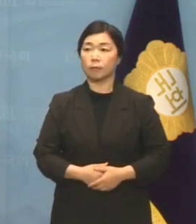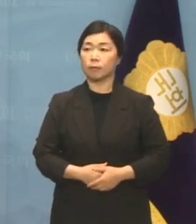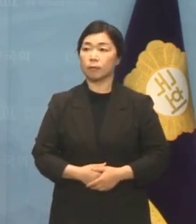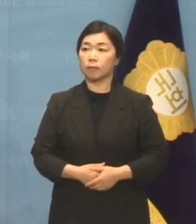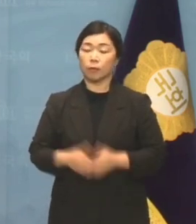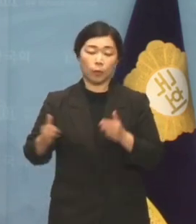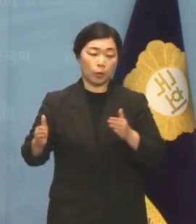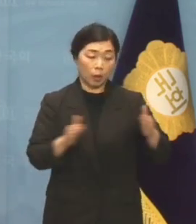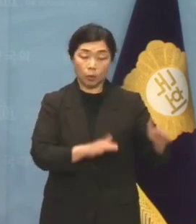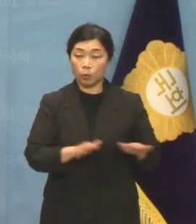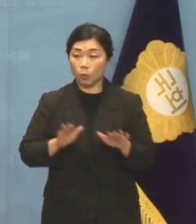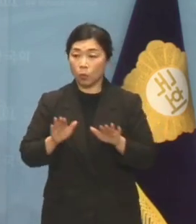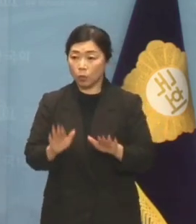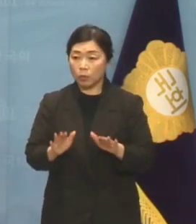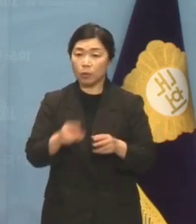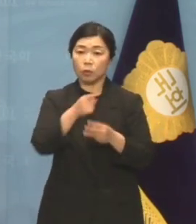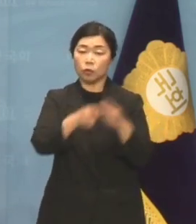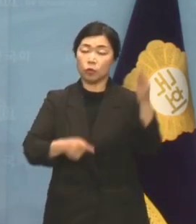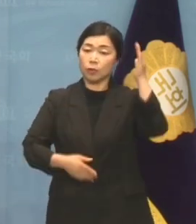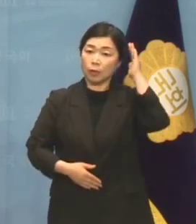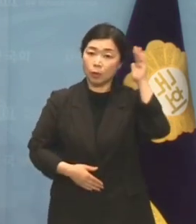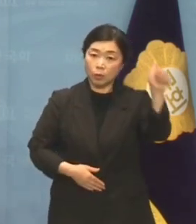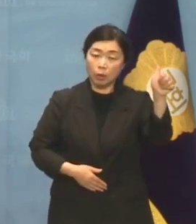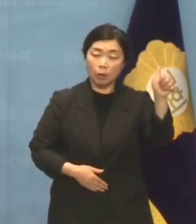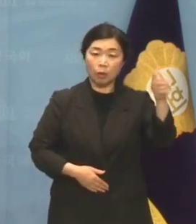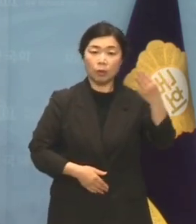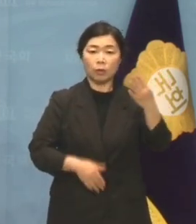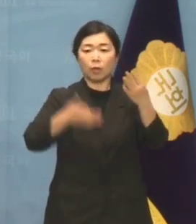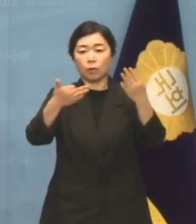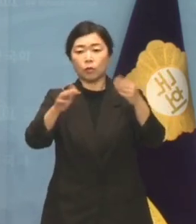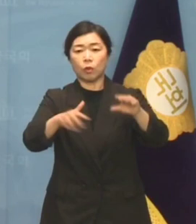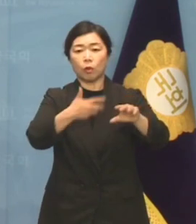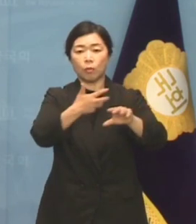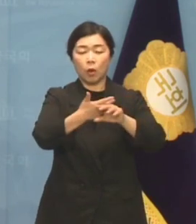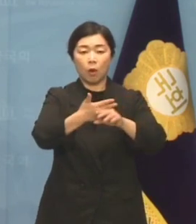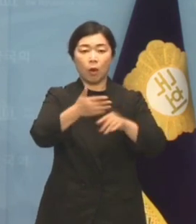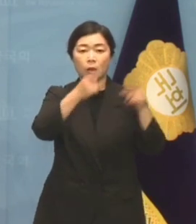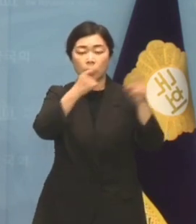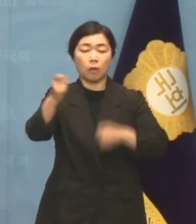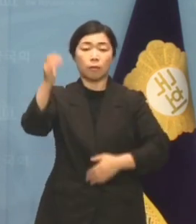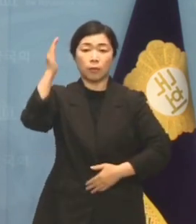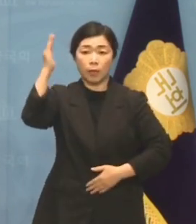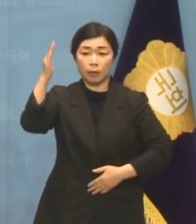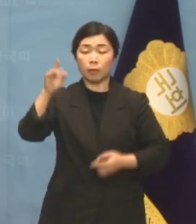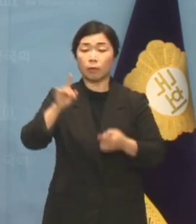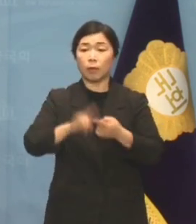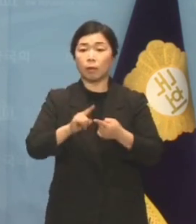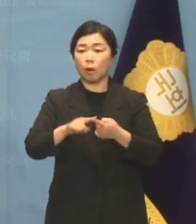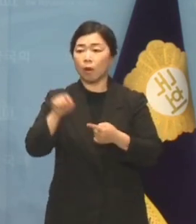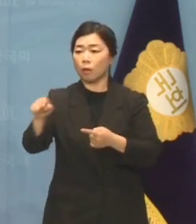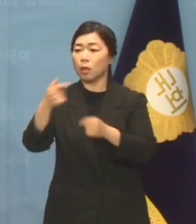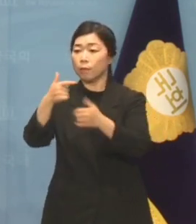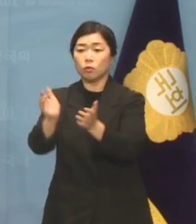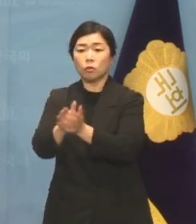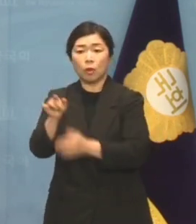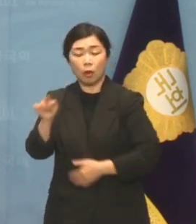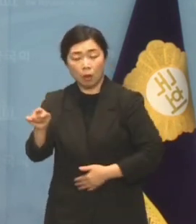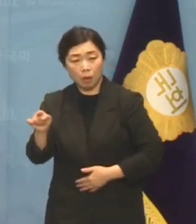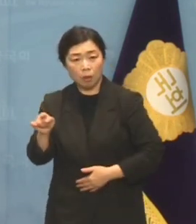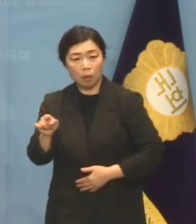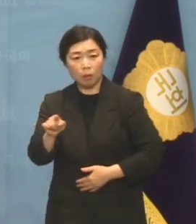오늘 윤석열 대통령의 4.19 혁명 기념식 기념사에 대한 민주당의